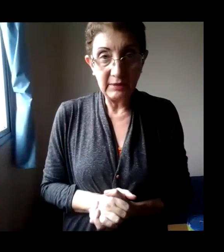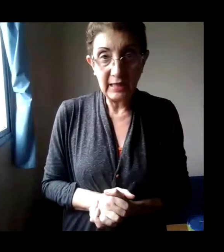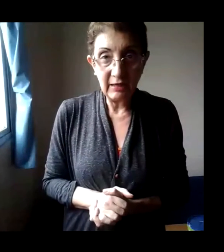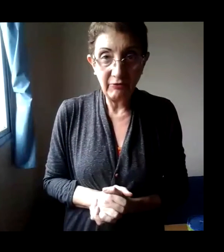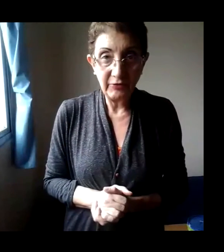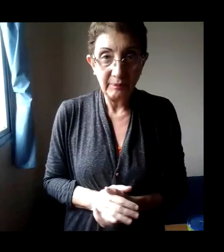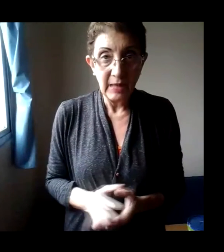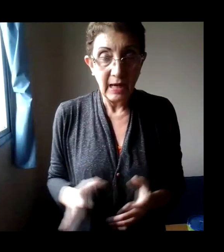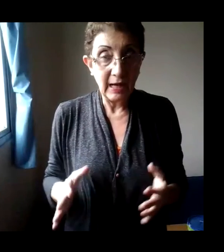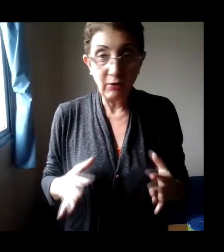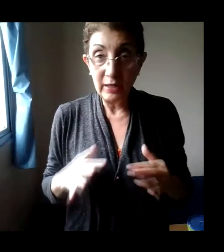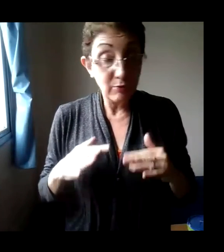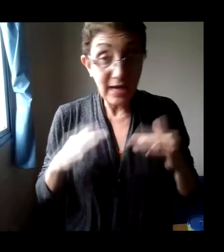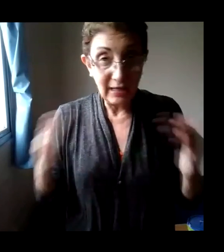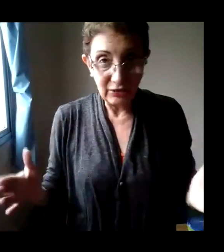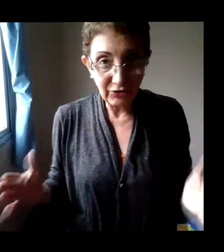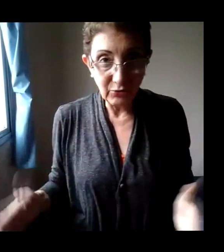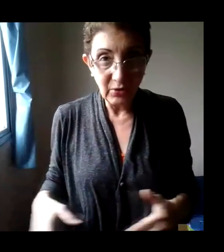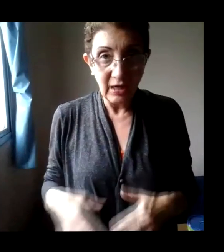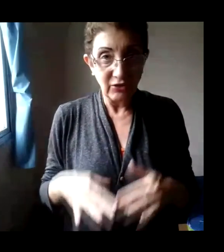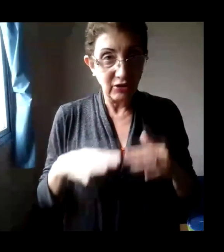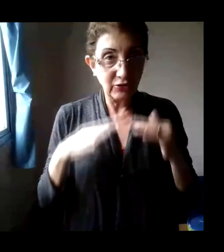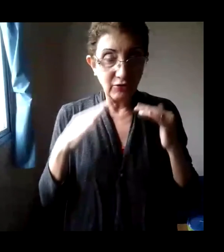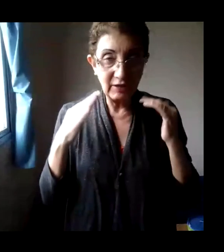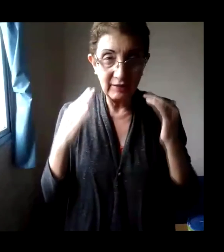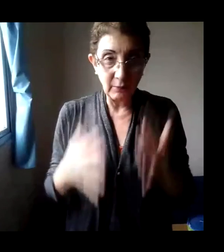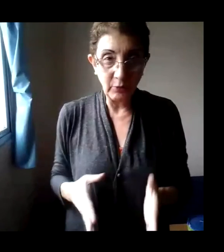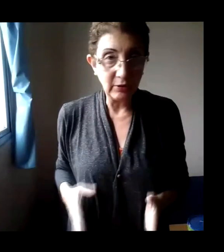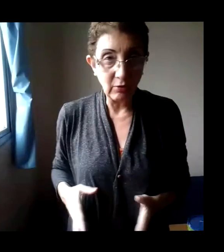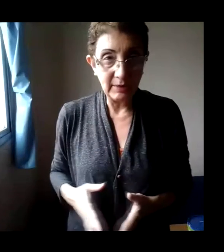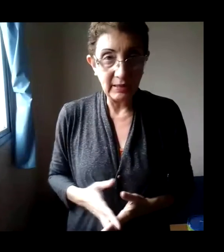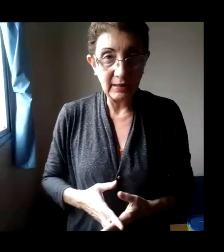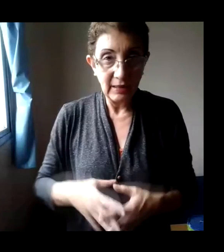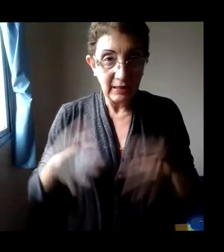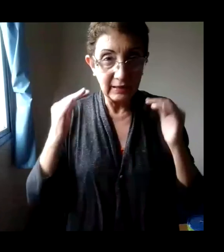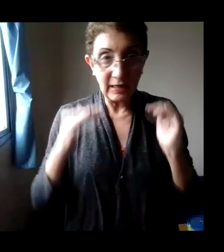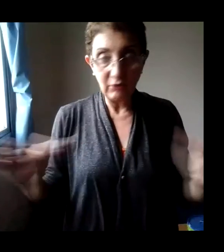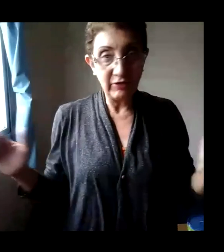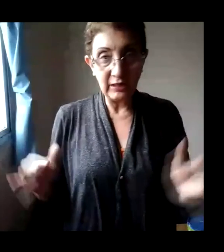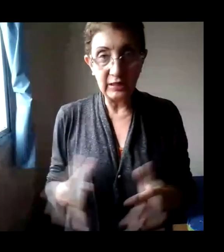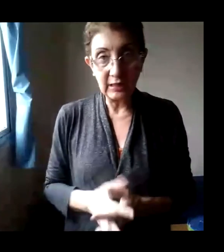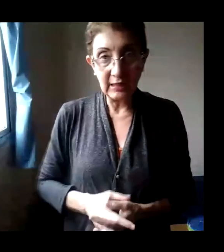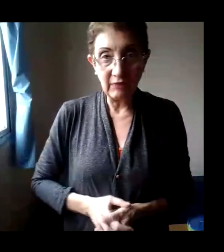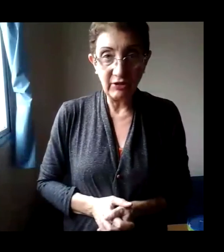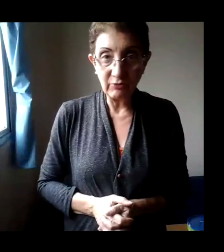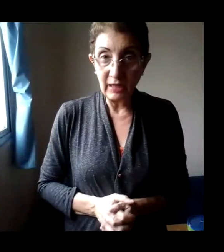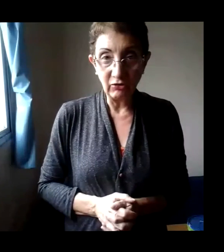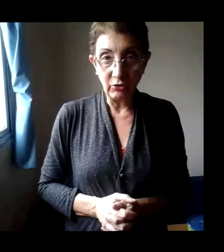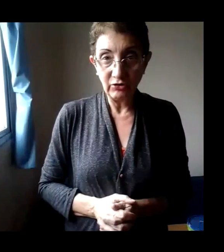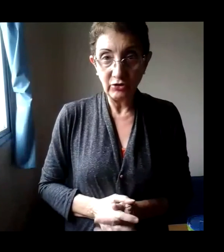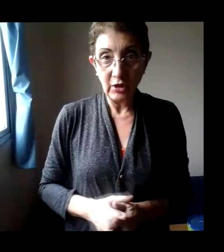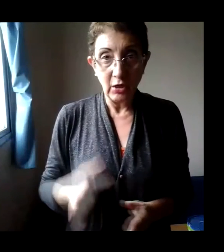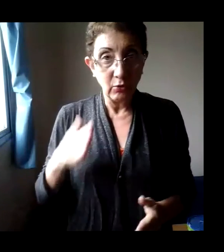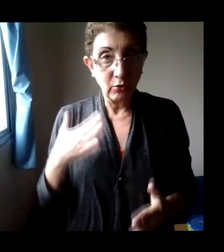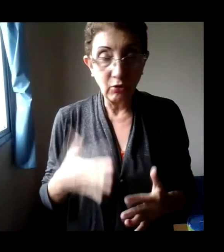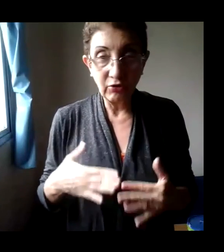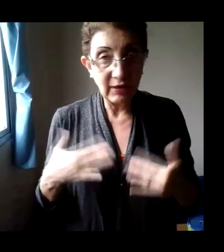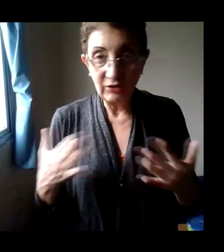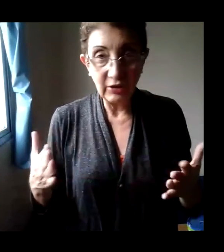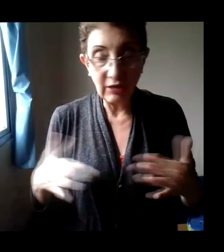MDF, agora eu me arrisco. Já estou fazendo por encomenda e quero vir cada vez mais longe. O curso da dica